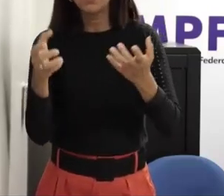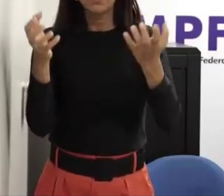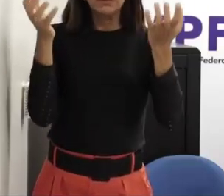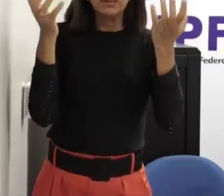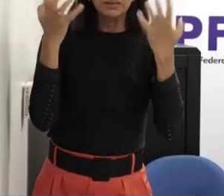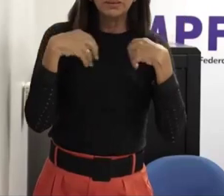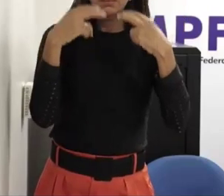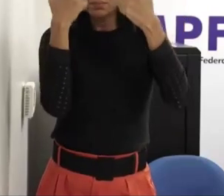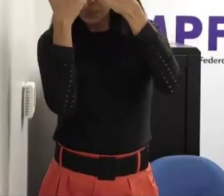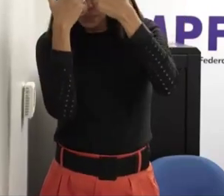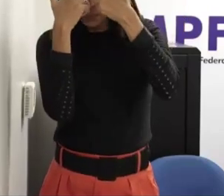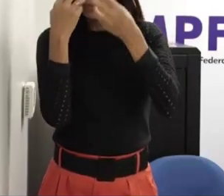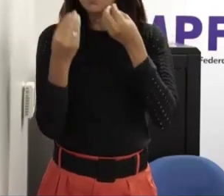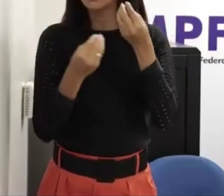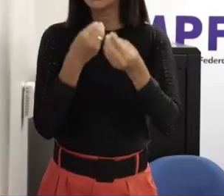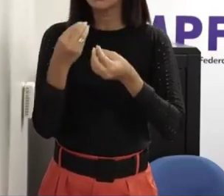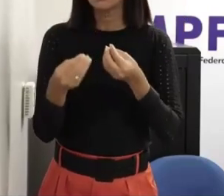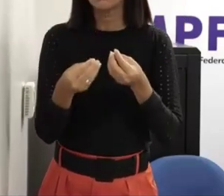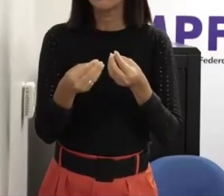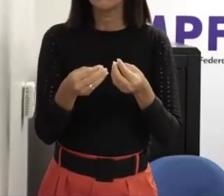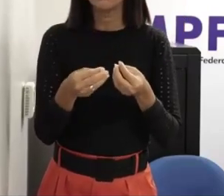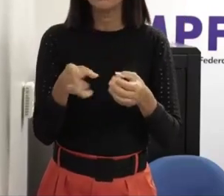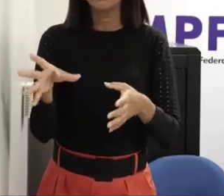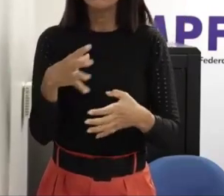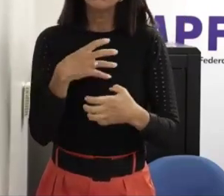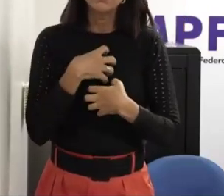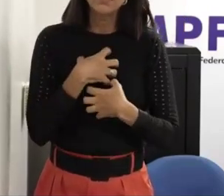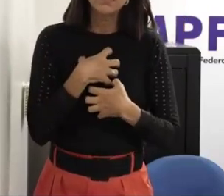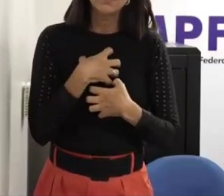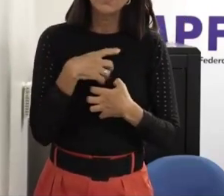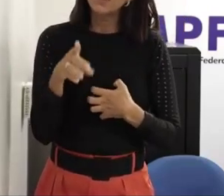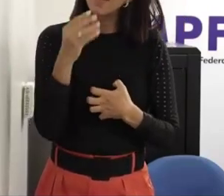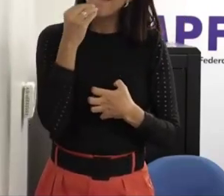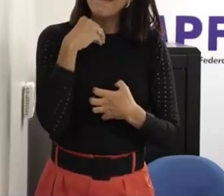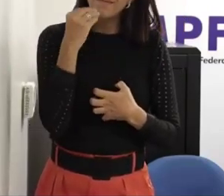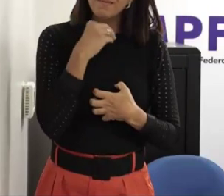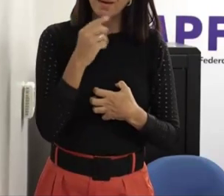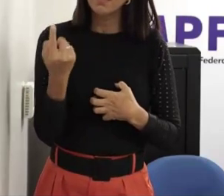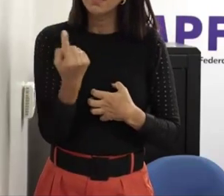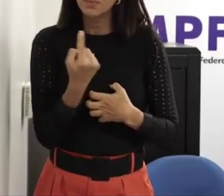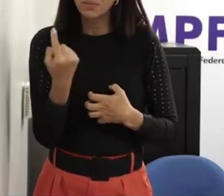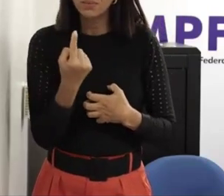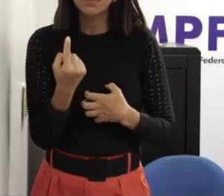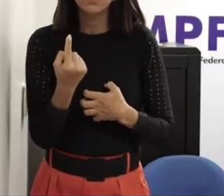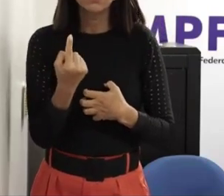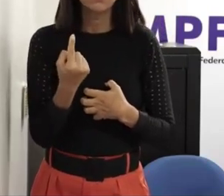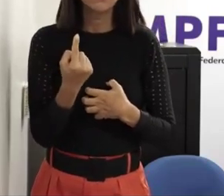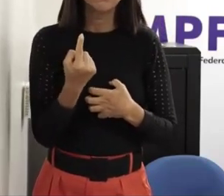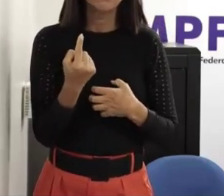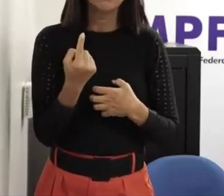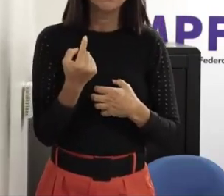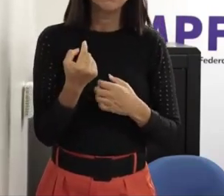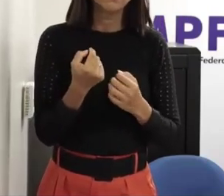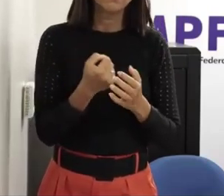né sentimento de tá indefeso de não acolhimento por que que eu tô falando isso